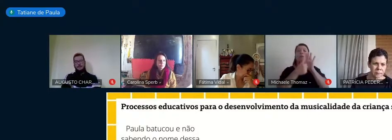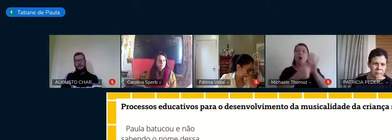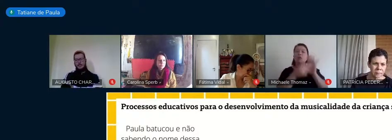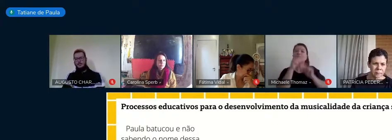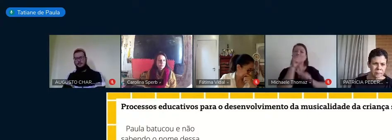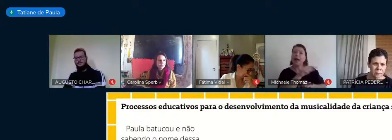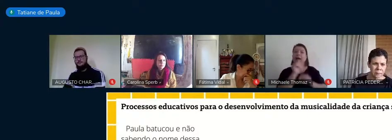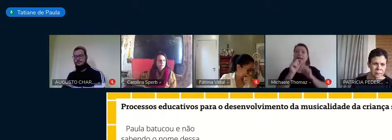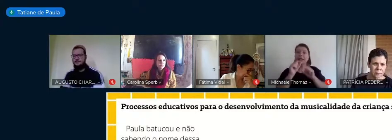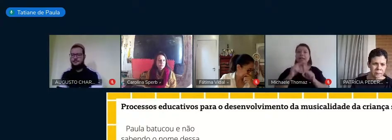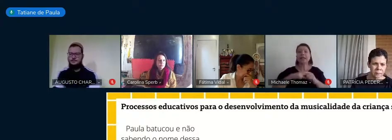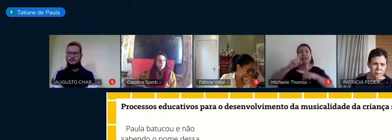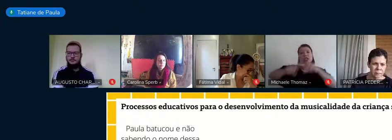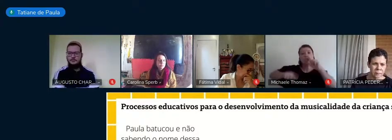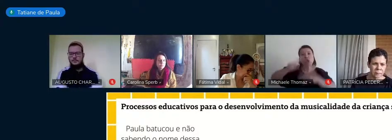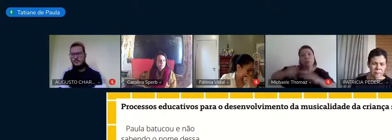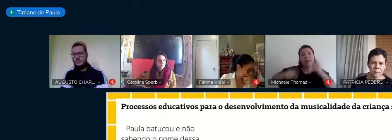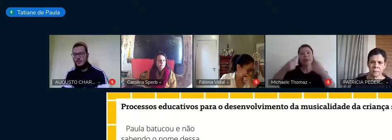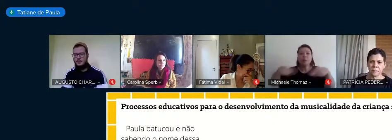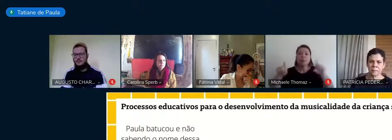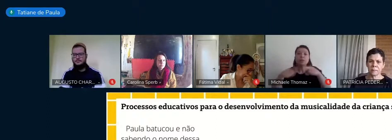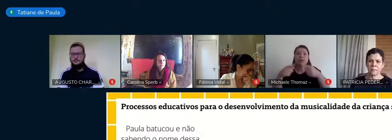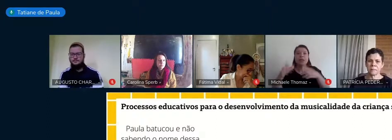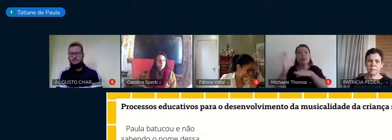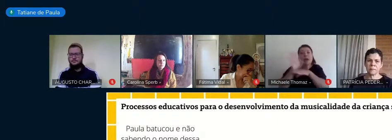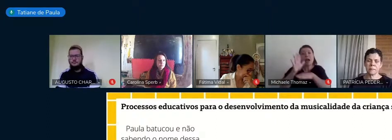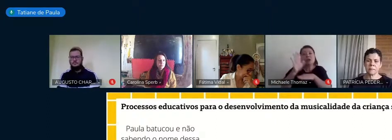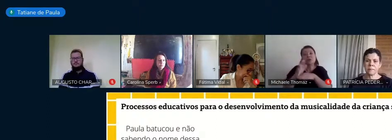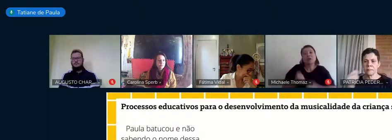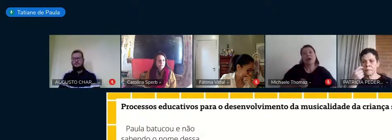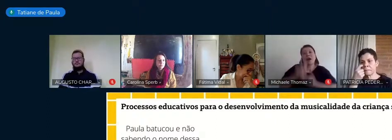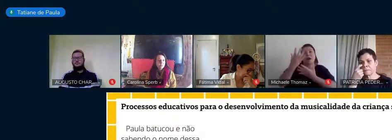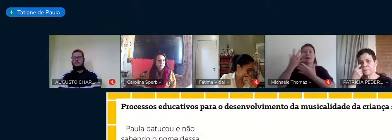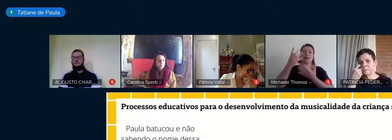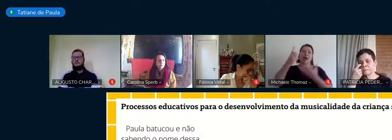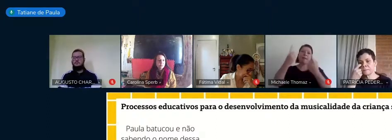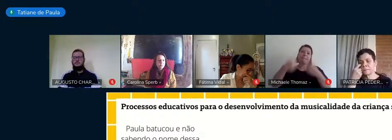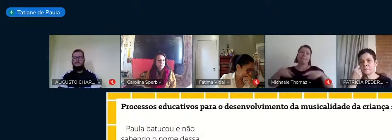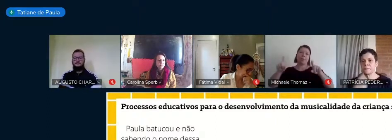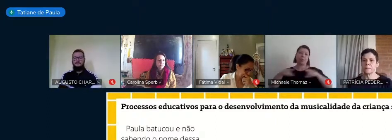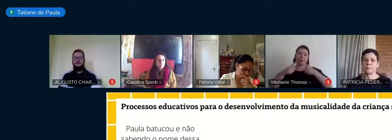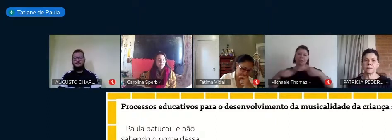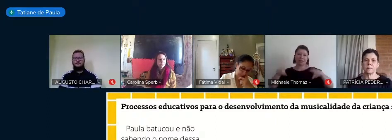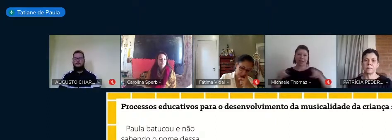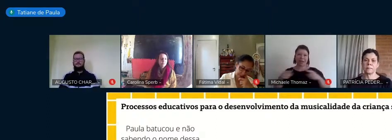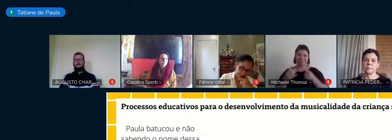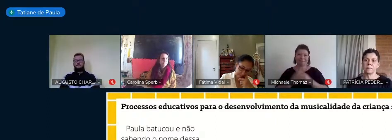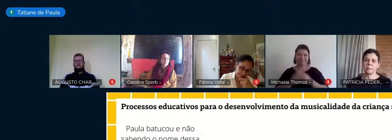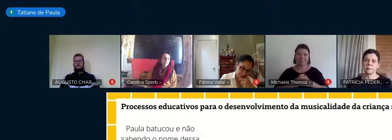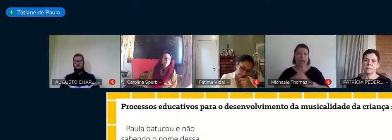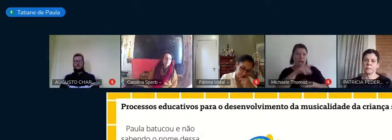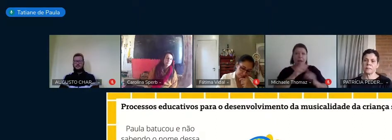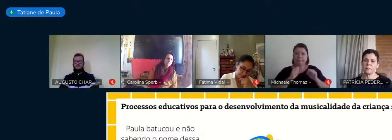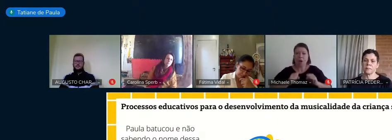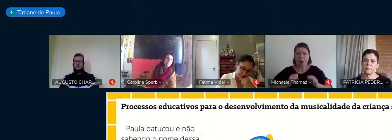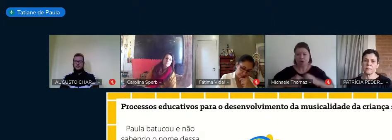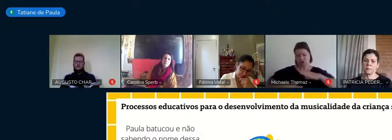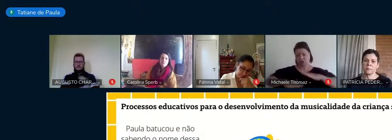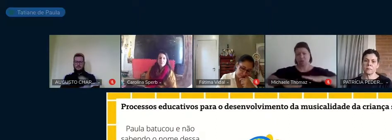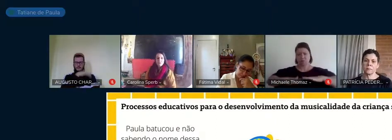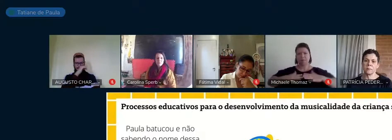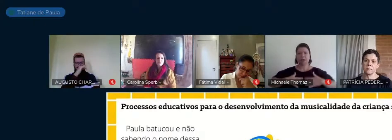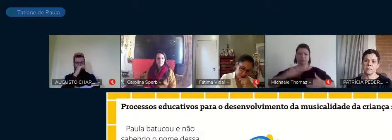possibilidades da ação musical. Além dela já ter percebido que ela pode fazer música com o corpo.